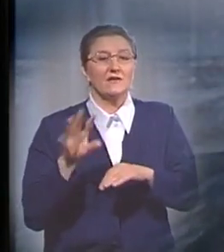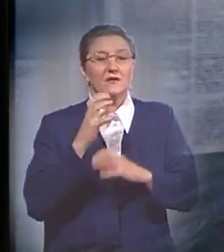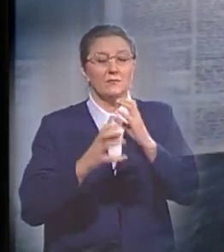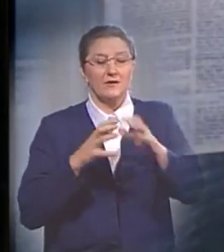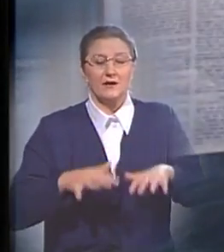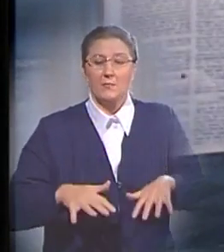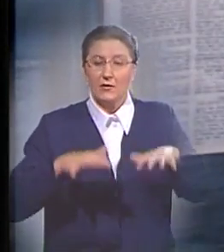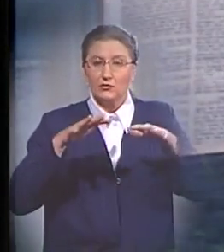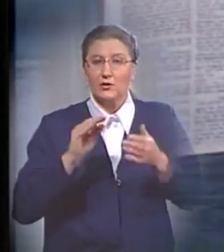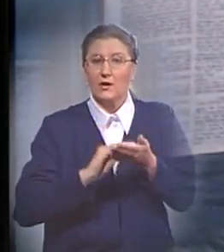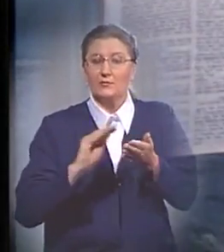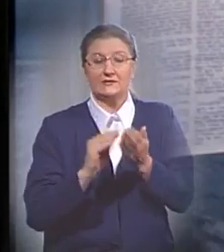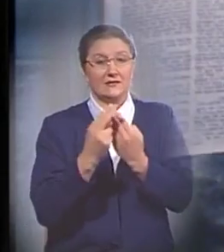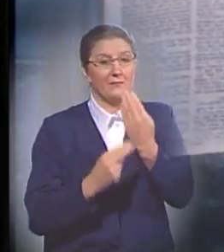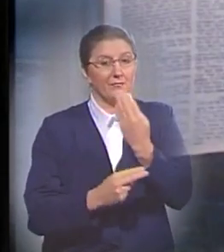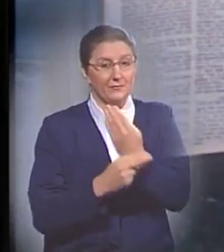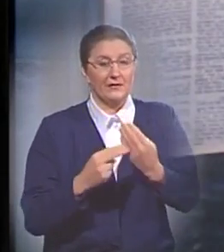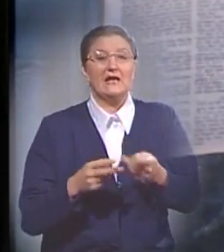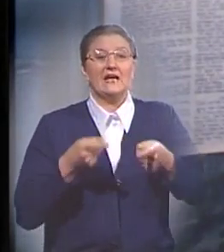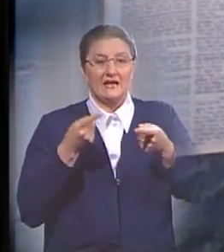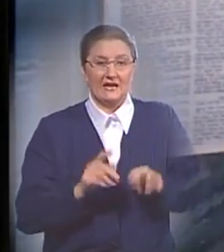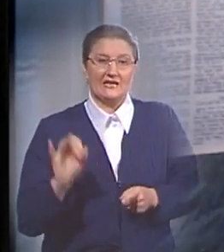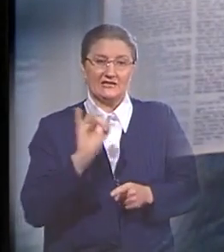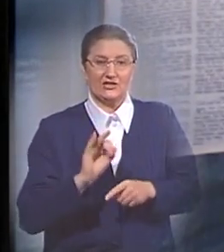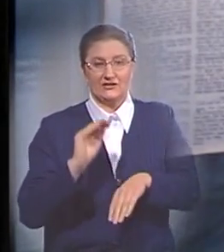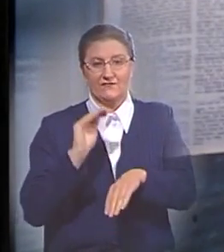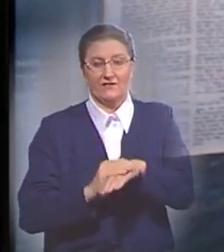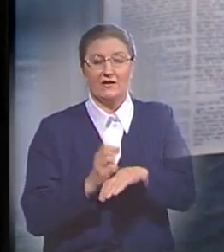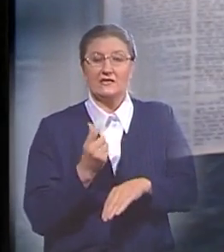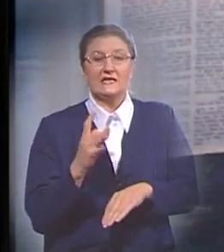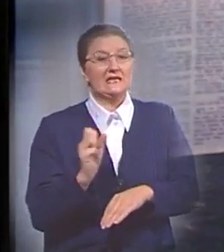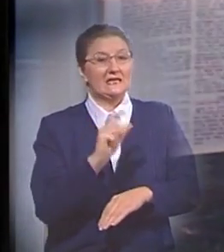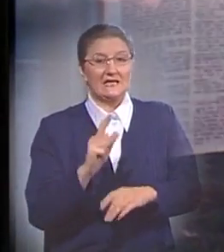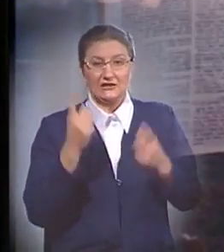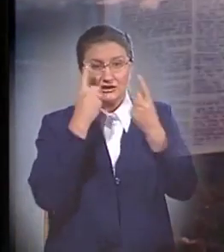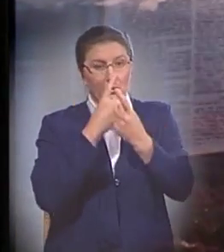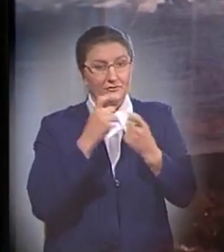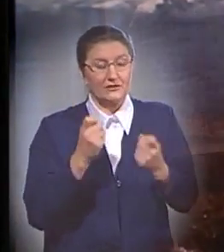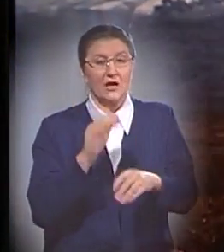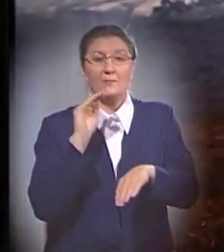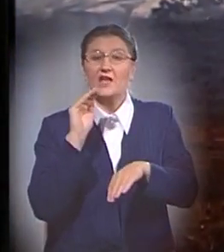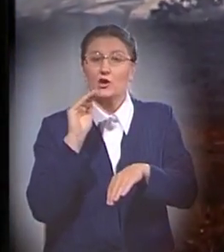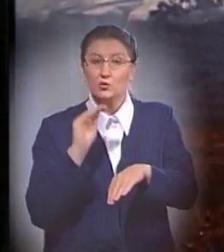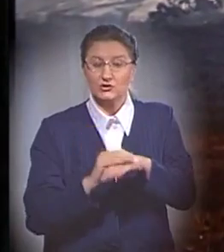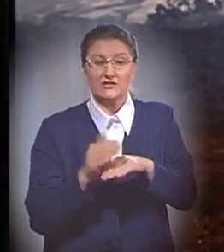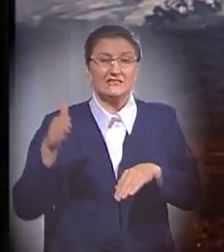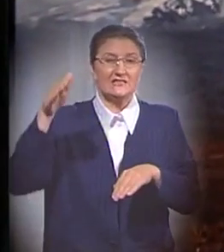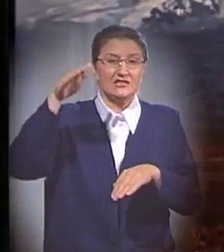в книге Бытие, – реальный исторический факт. Несколько раз сообщалось об обнаруженных на снежной вершине горы